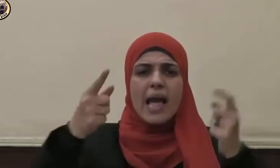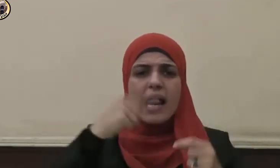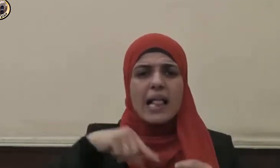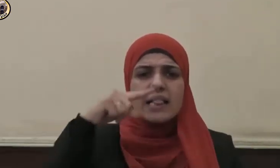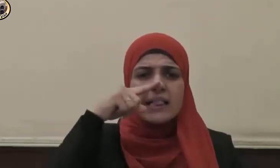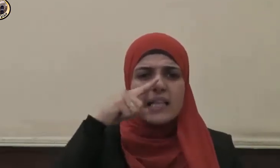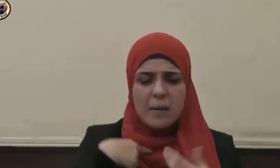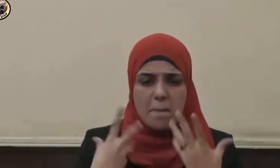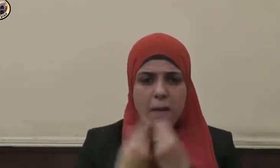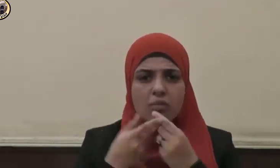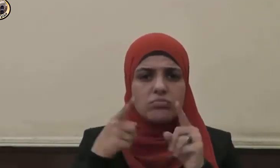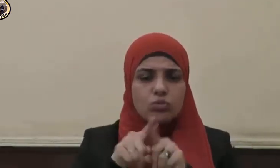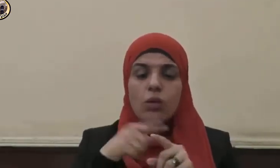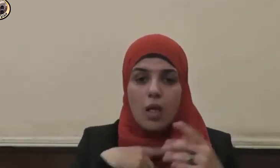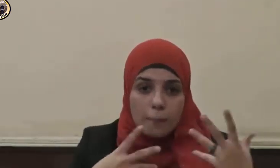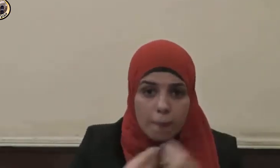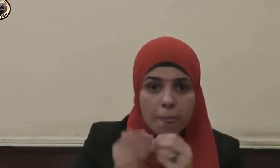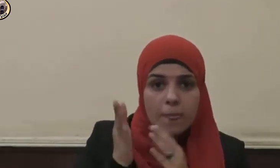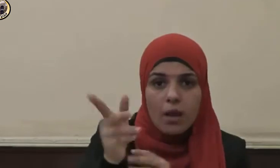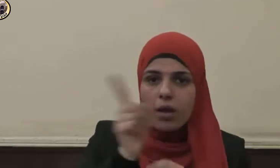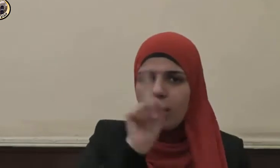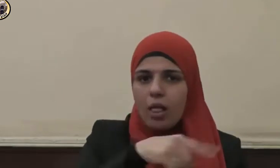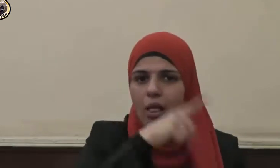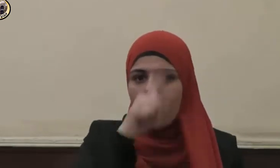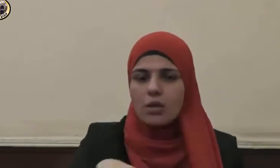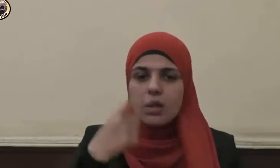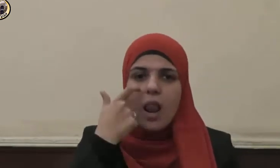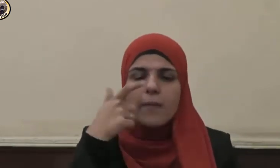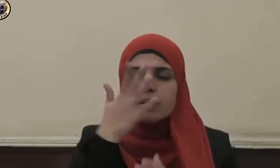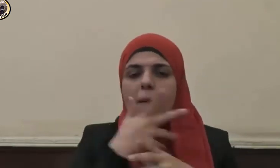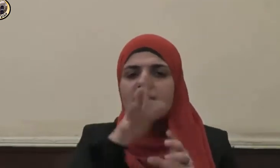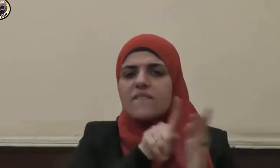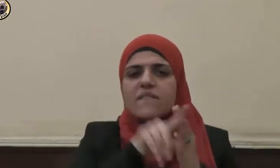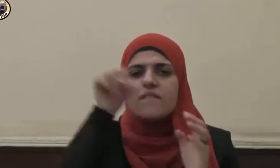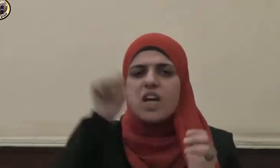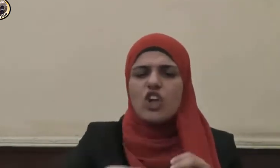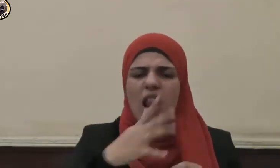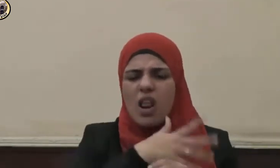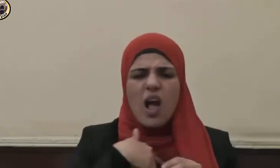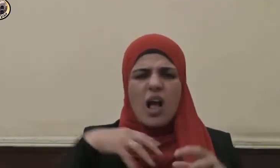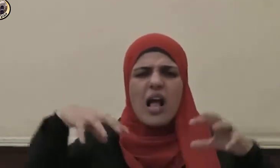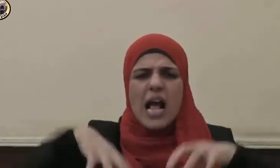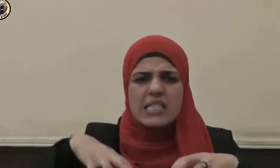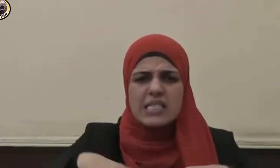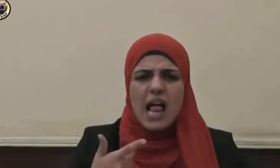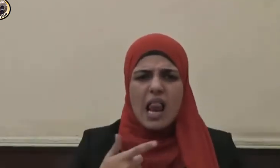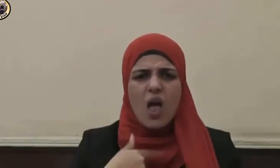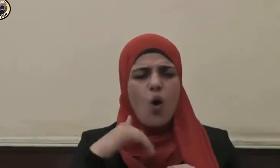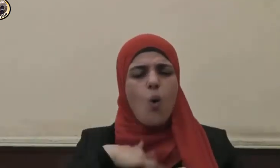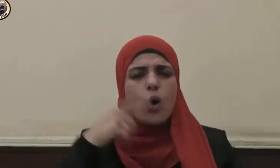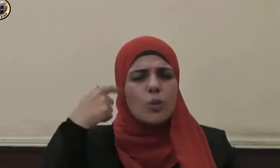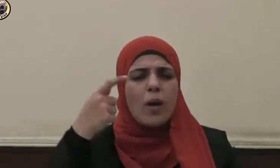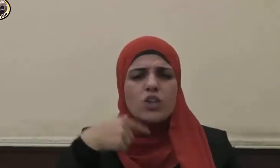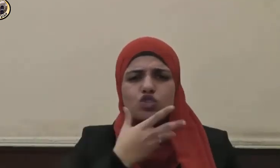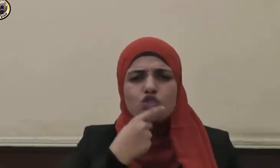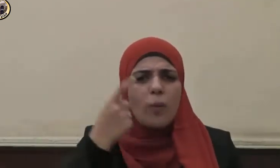بأي صلة إنما هي دعاوى الخمول والكسل والتخلف عن